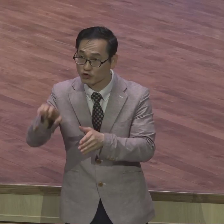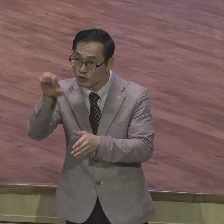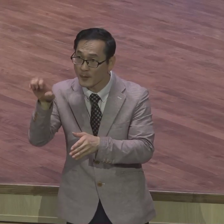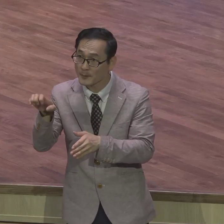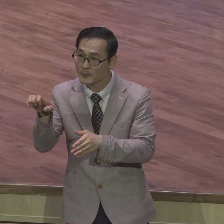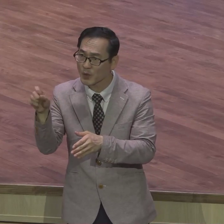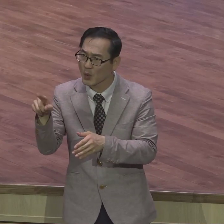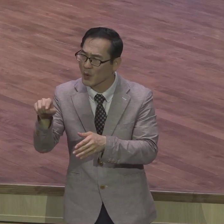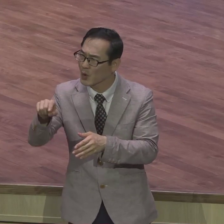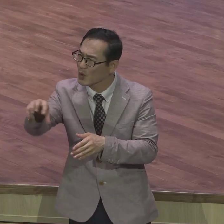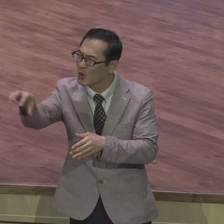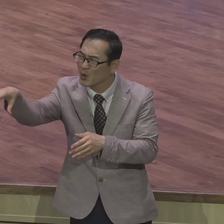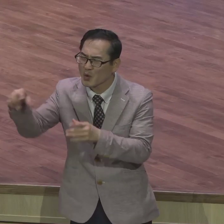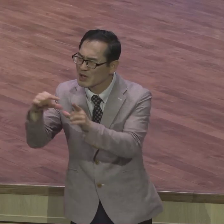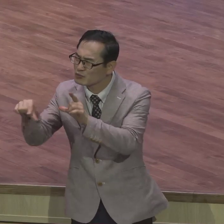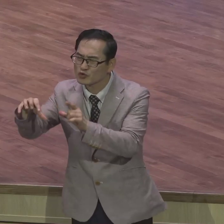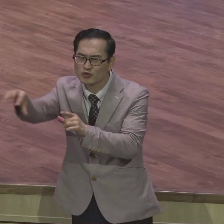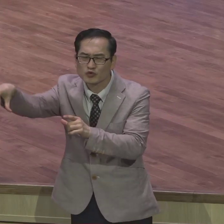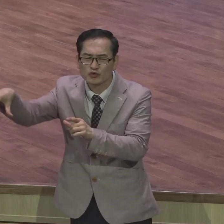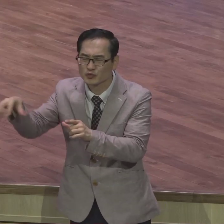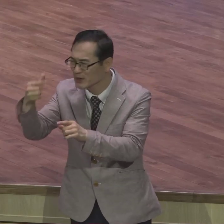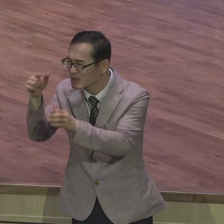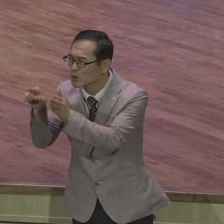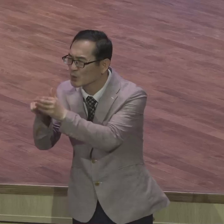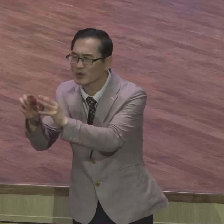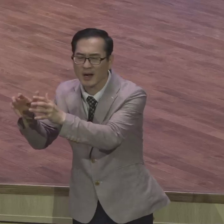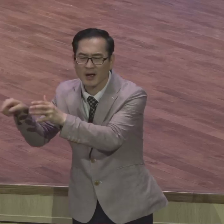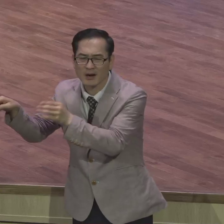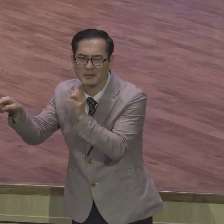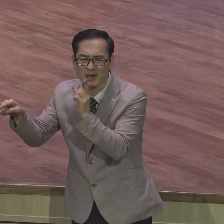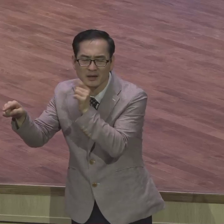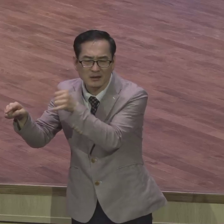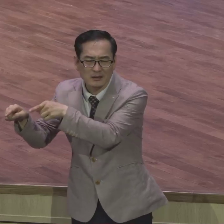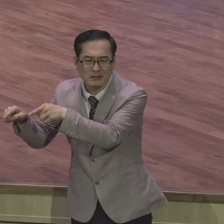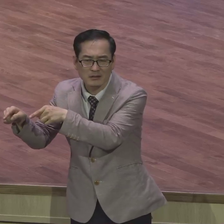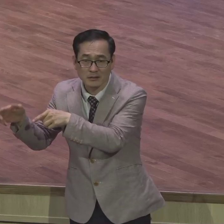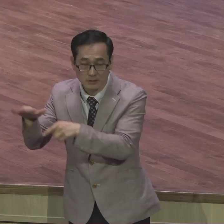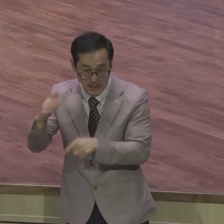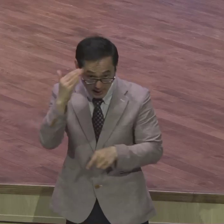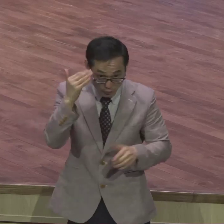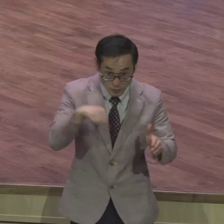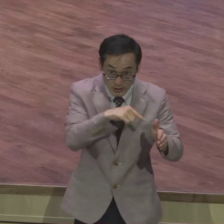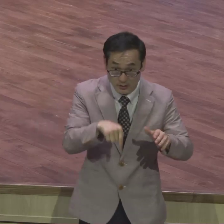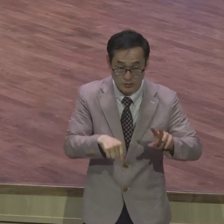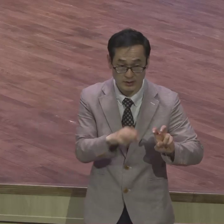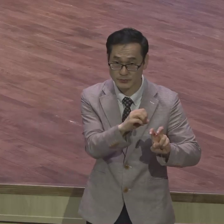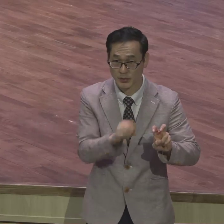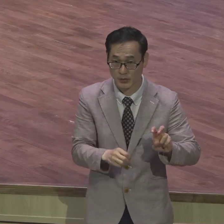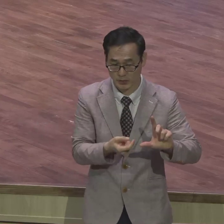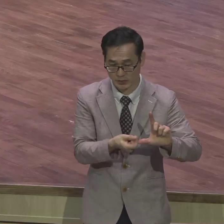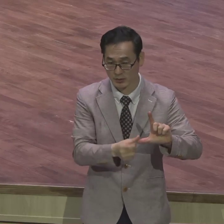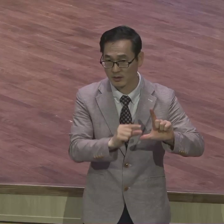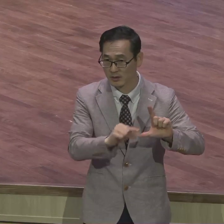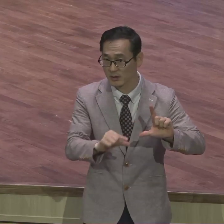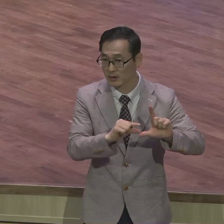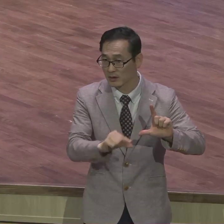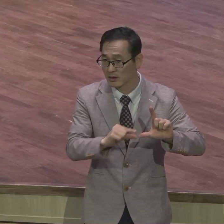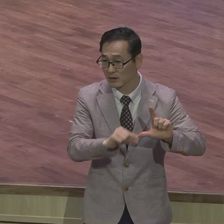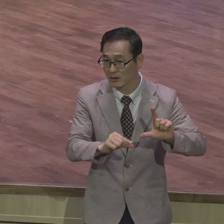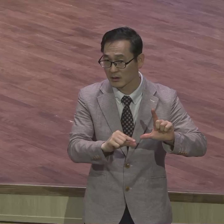20%밖에 안 돼 그중에서도 여러분 정확한 보험하는 여러분은 이 시대에 살릴 남은자라 여러분은 남은자